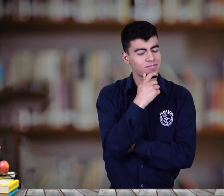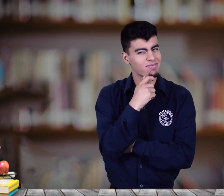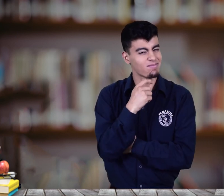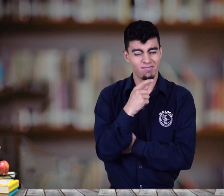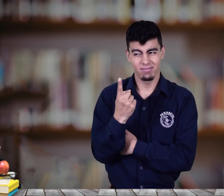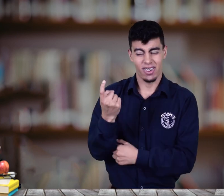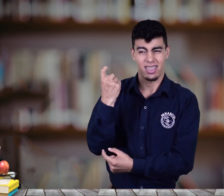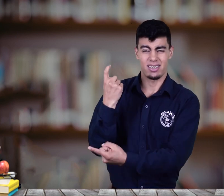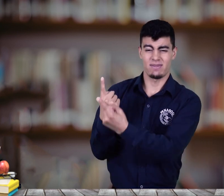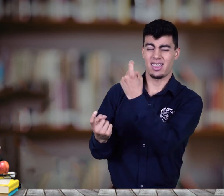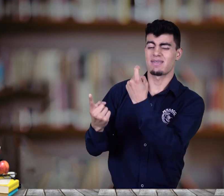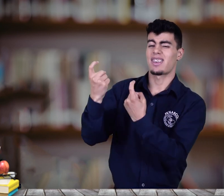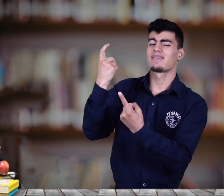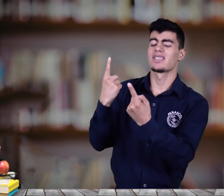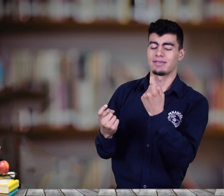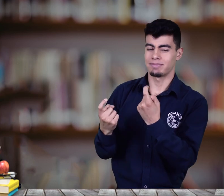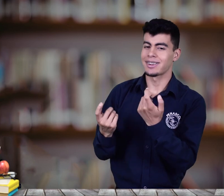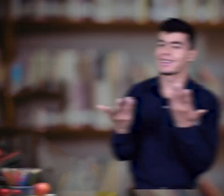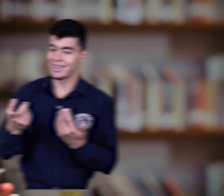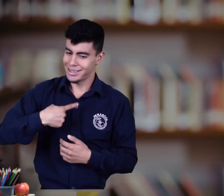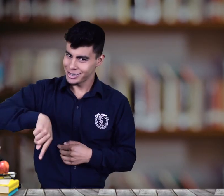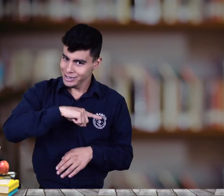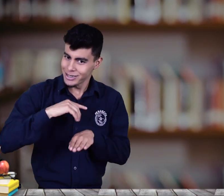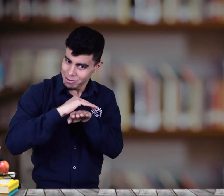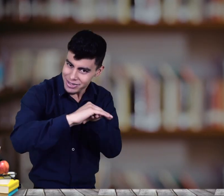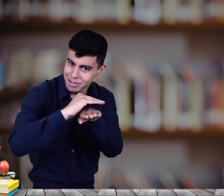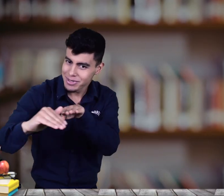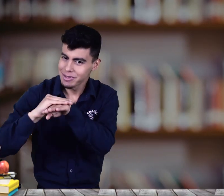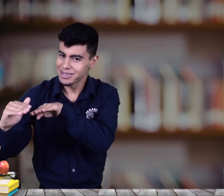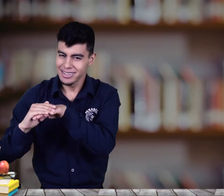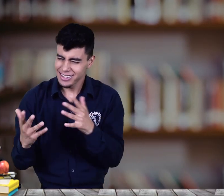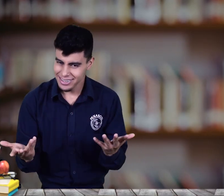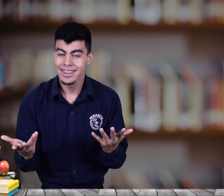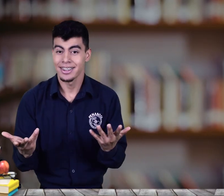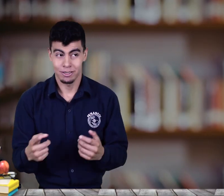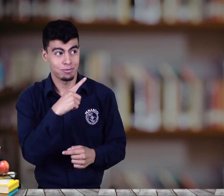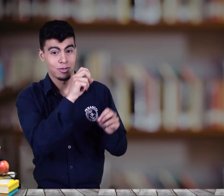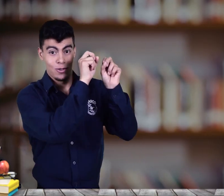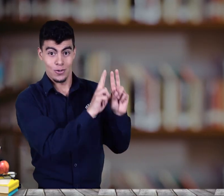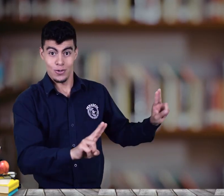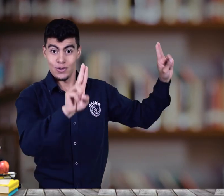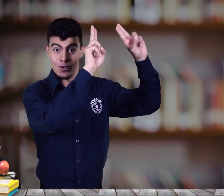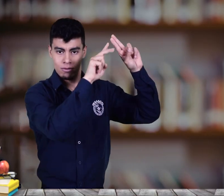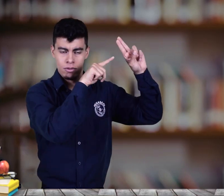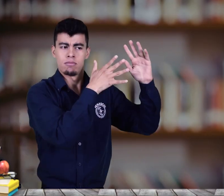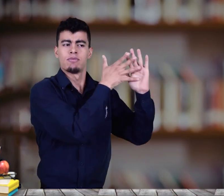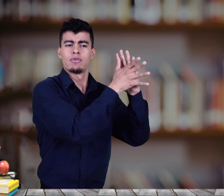se está cumpliendo con eso? Aún nos hace falta bastante. Y es por eso que tomando como excusa